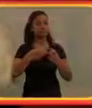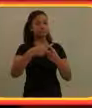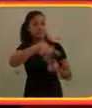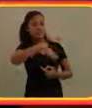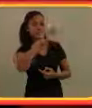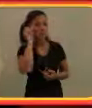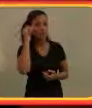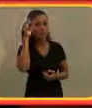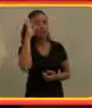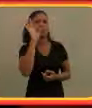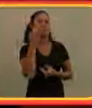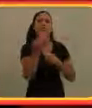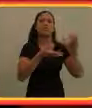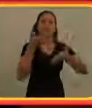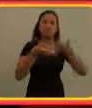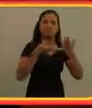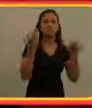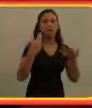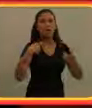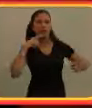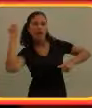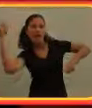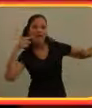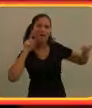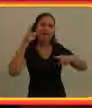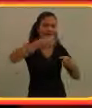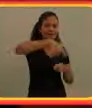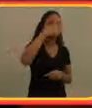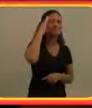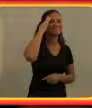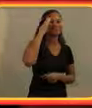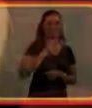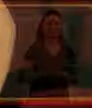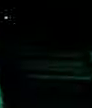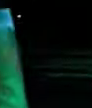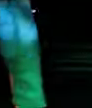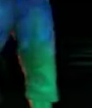E os ouvintes não entendem a língua de sinais, então desculpe para tornar compreensível para eles.